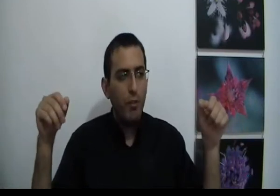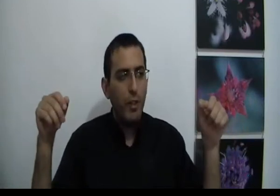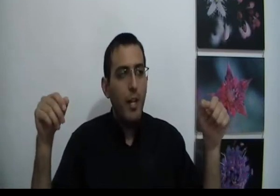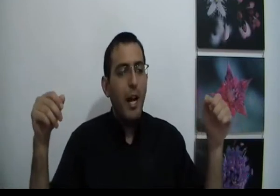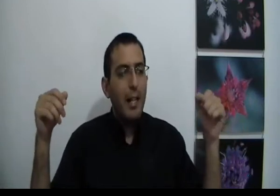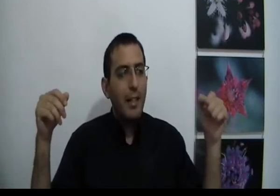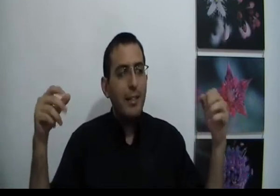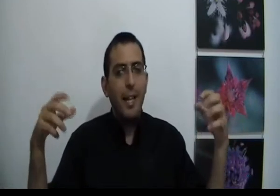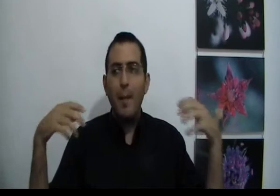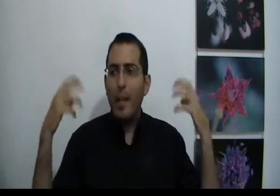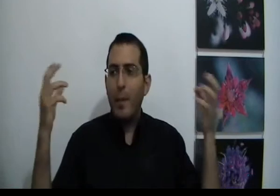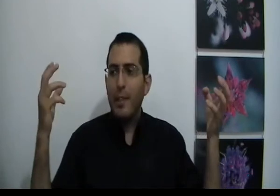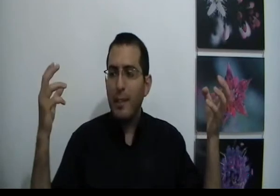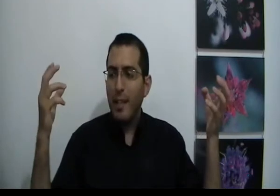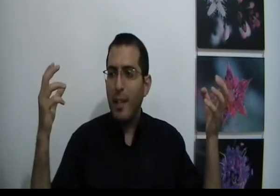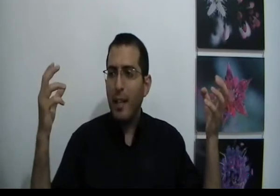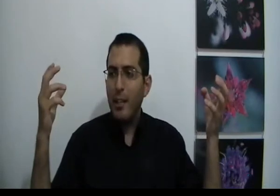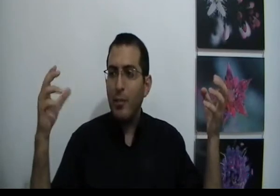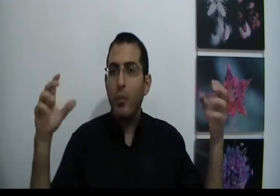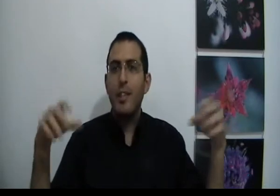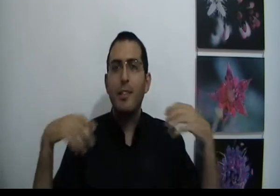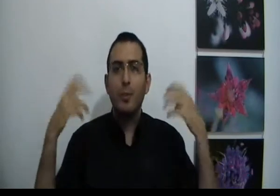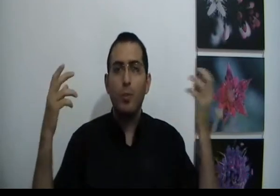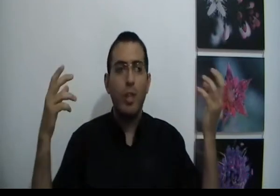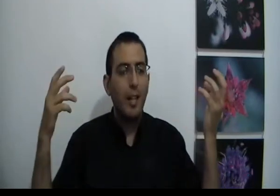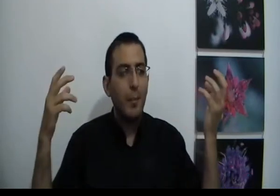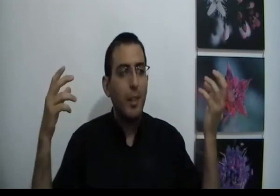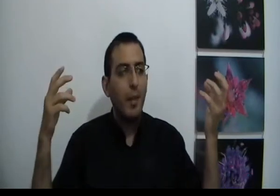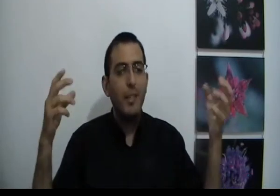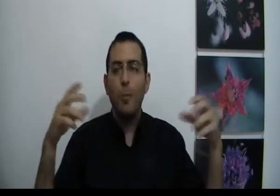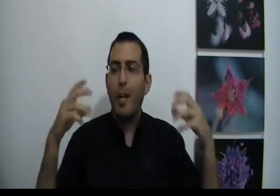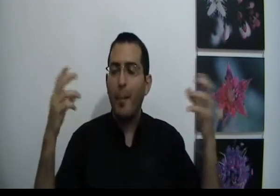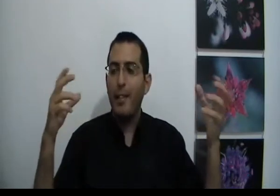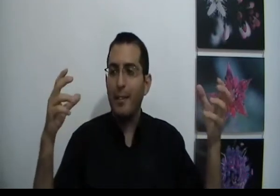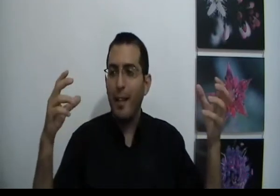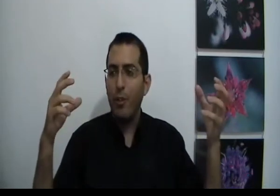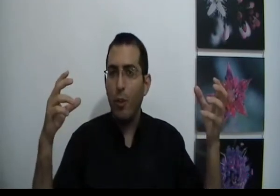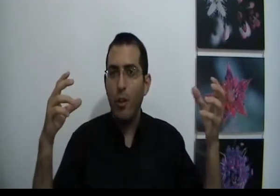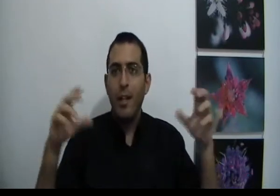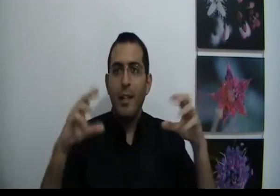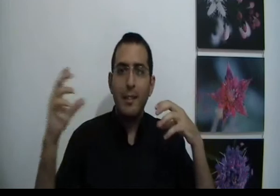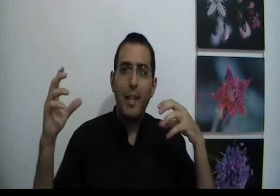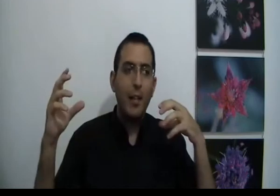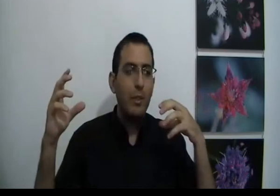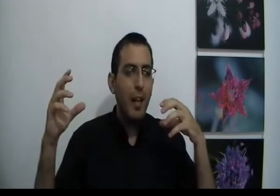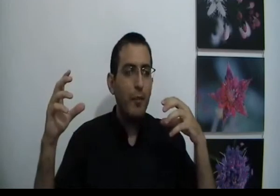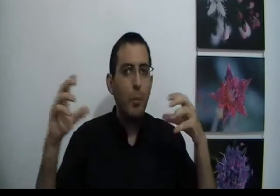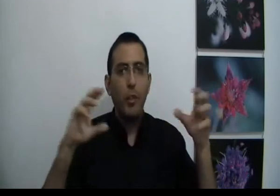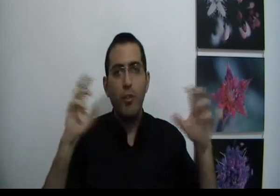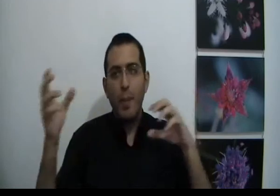על ידי זה האדם מקבל את השכל החדש והוא עושה לעצמו סוג של תחת אמיתים כי בעצם הוא מחבר את השכל שלו לשכל הנוסף שבו יש גם